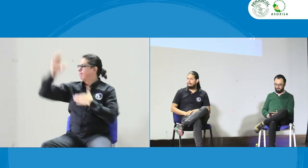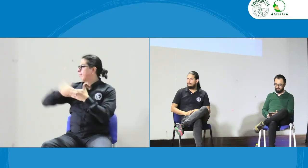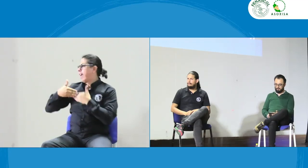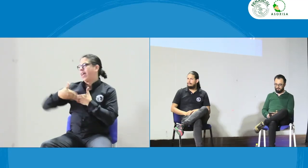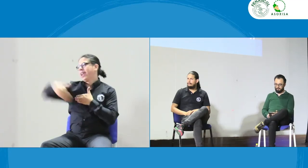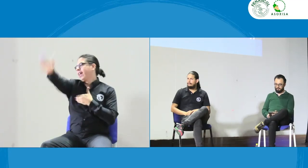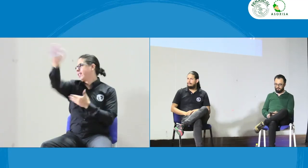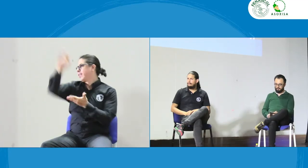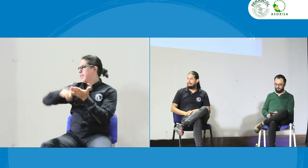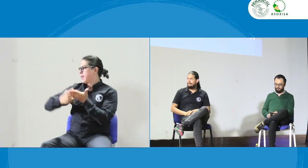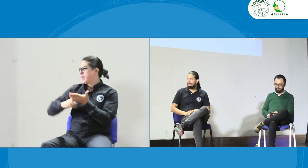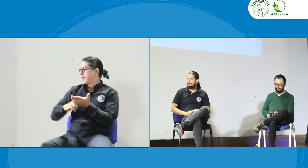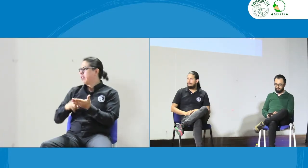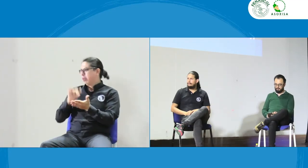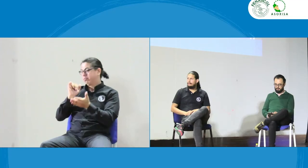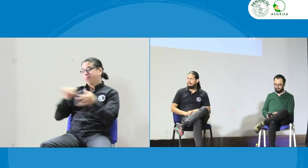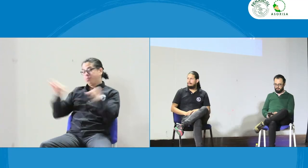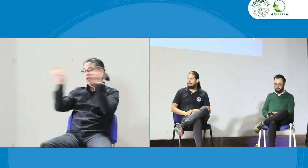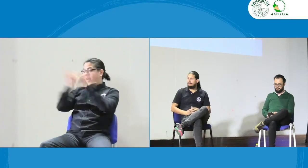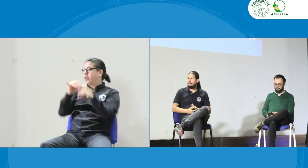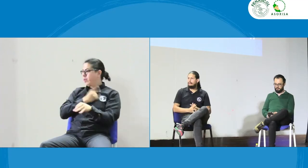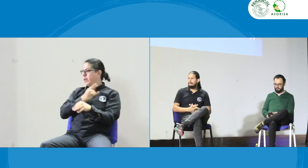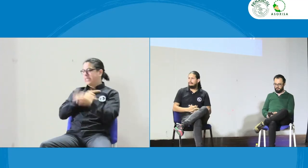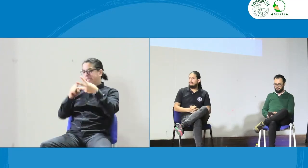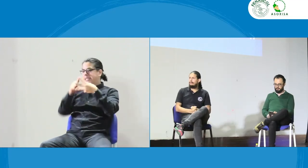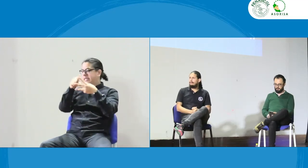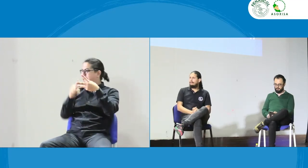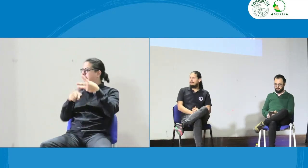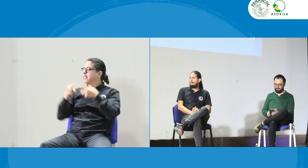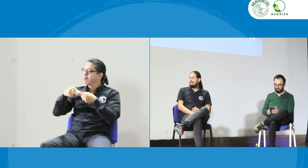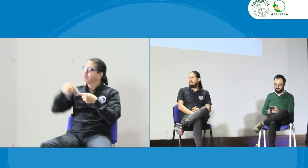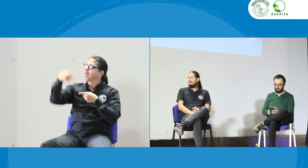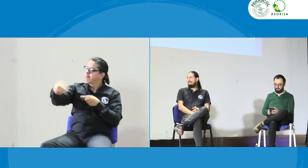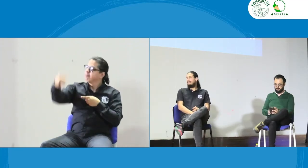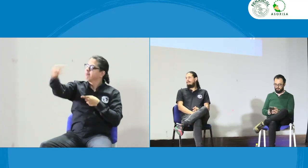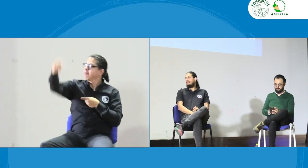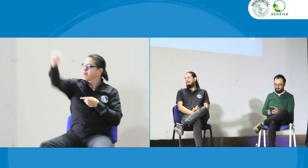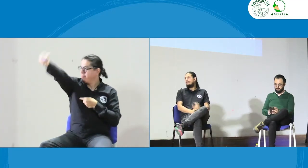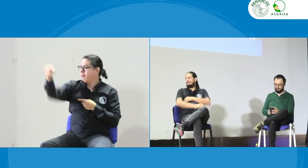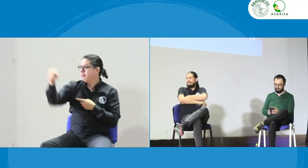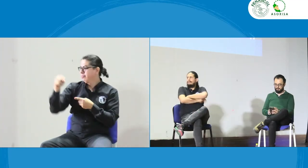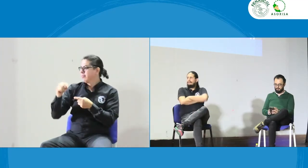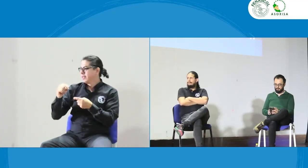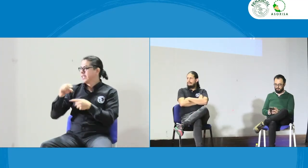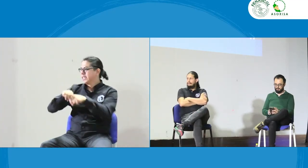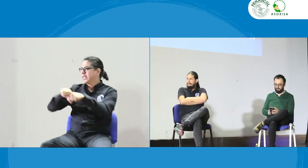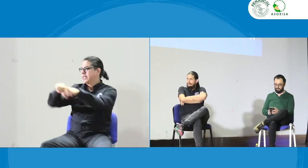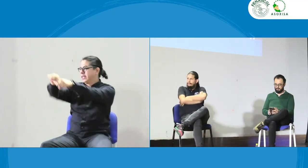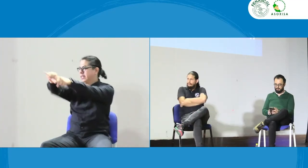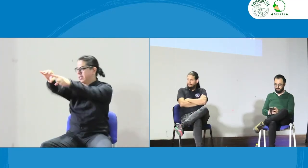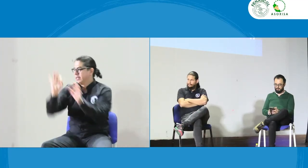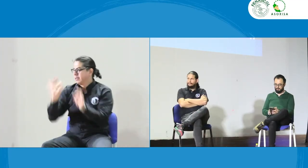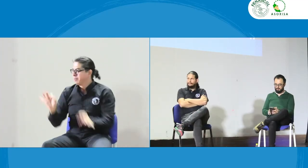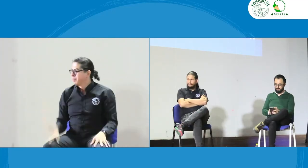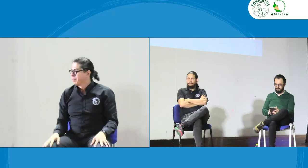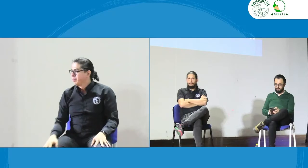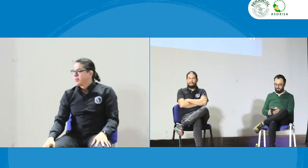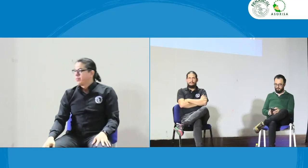entonces antes de esa graduación pues se debería hacer eso y eso debe hacerse con las personas que se vayan a graduar como intérpretes entonces